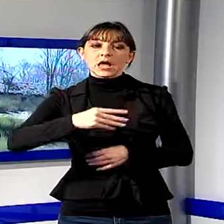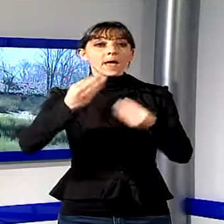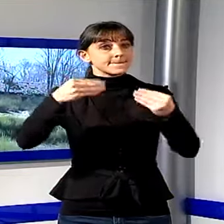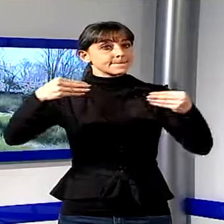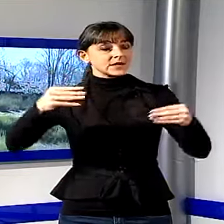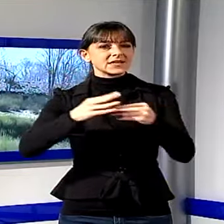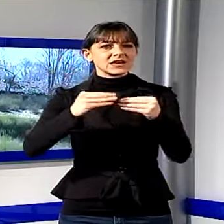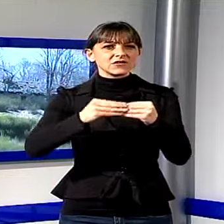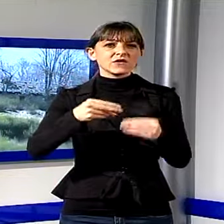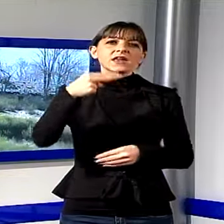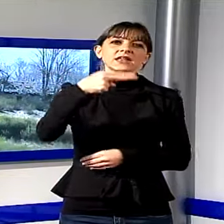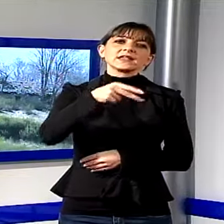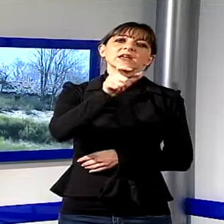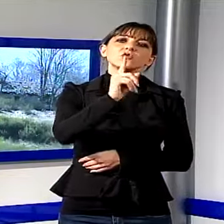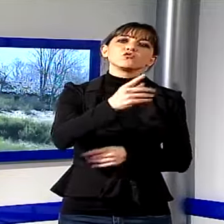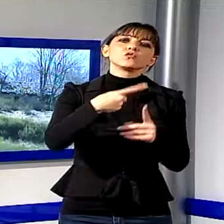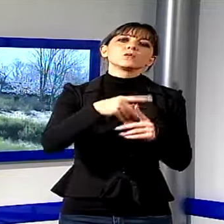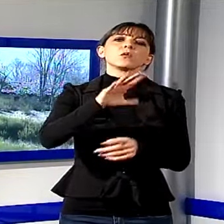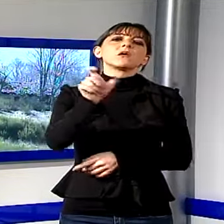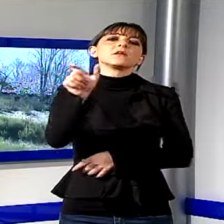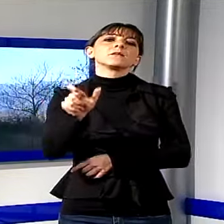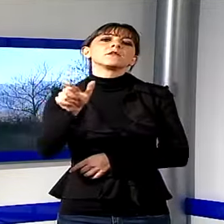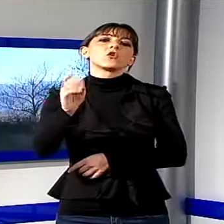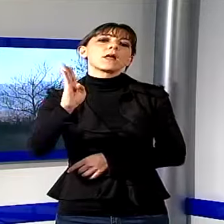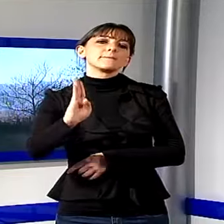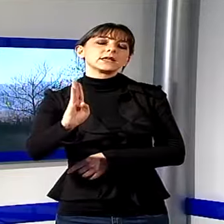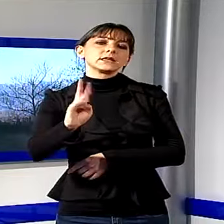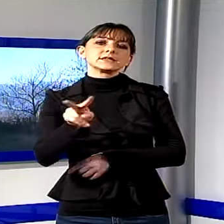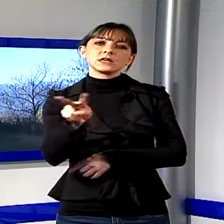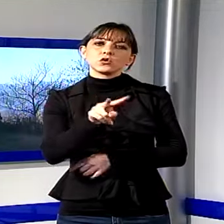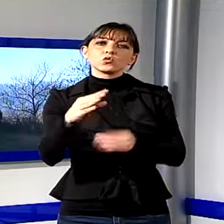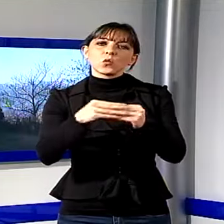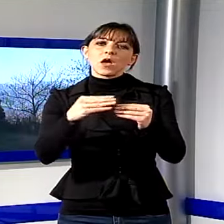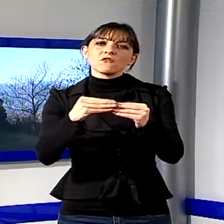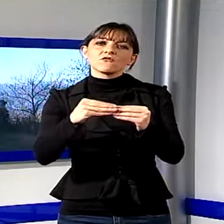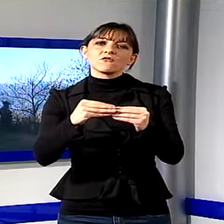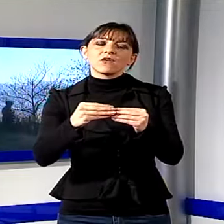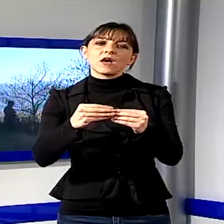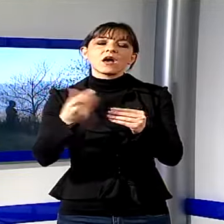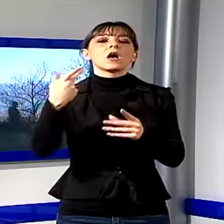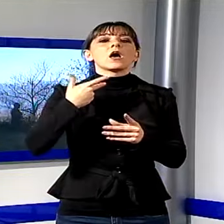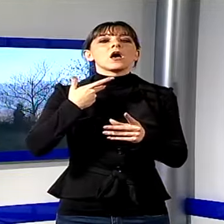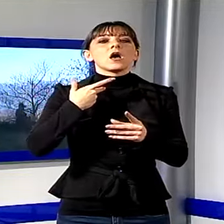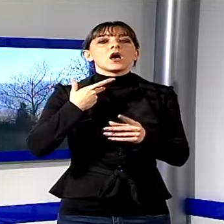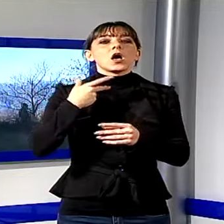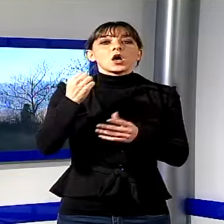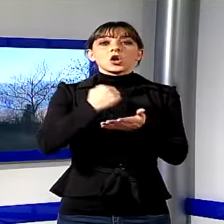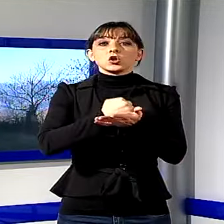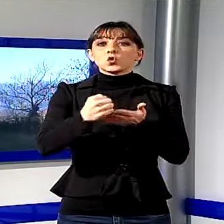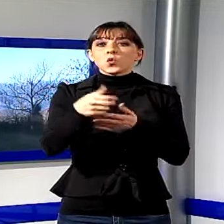Baldassarri confluiranno un documentario intitolato La Battaglia di Natale con voce narrante di Abramo Rossi che verrà proiettato in varie